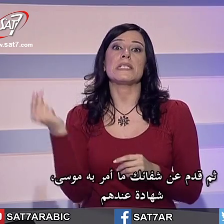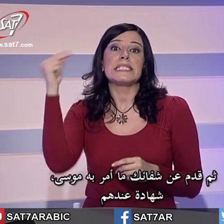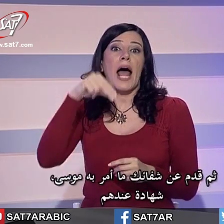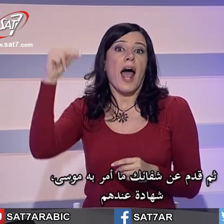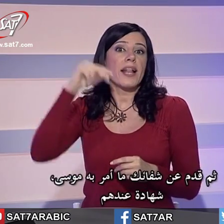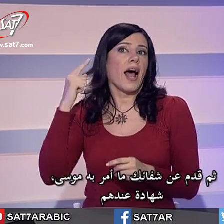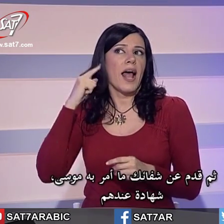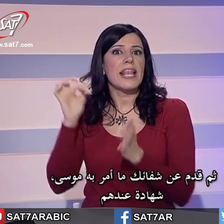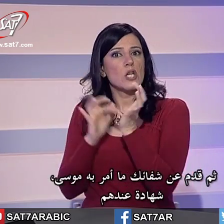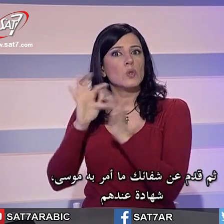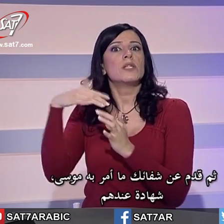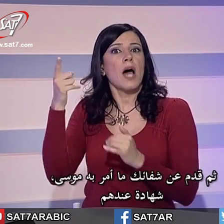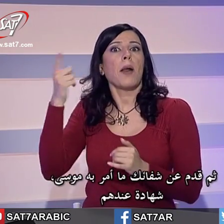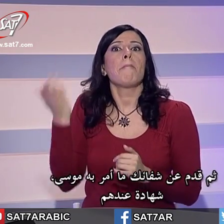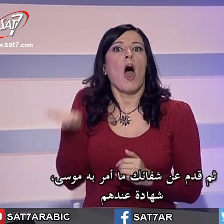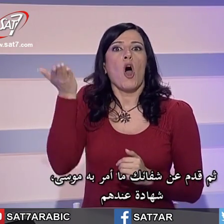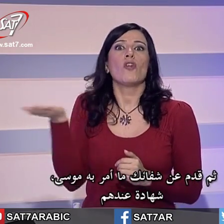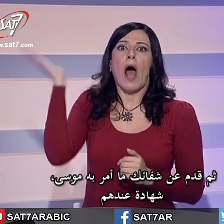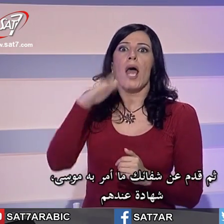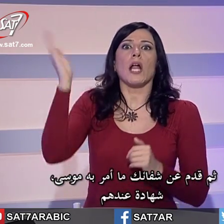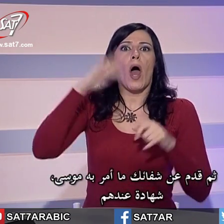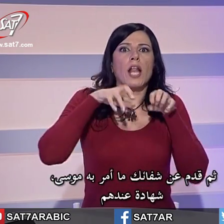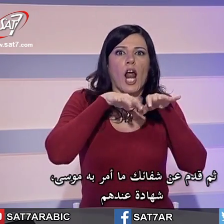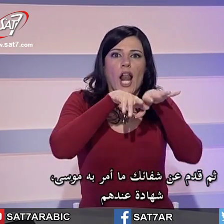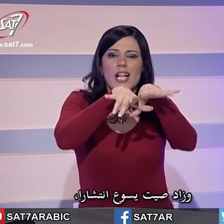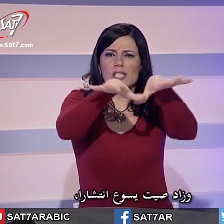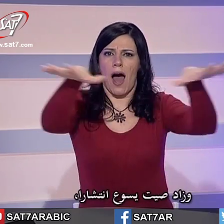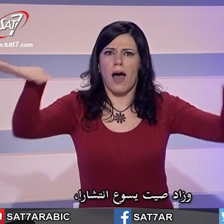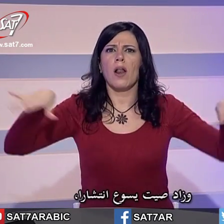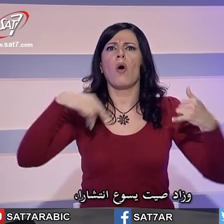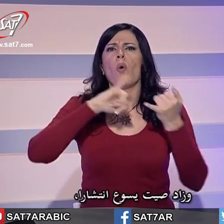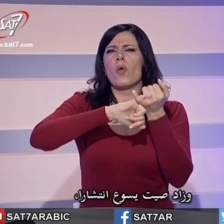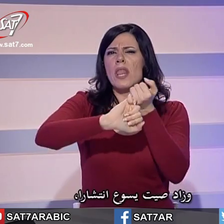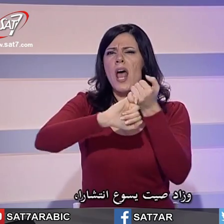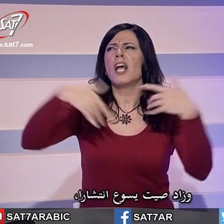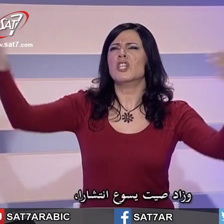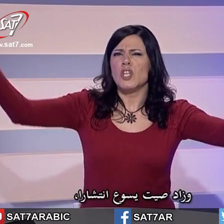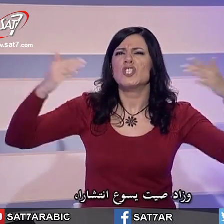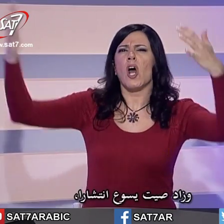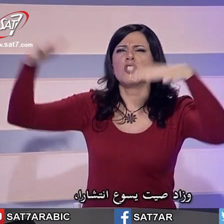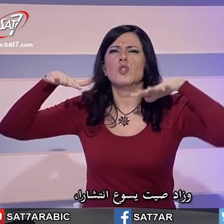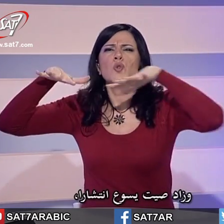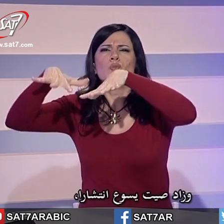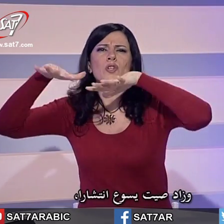وزاد صيط يسوع انتشارا فأقبلت إليه جمع كبيرة لتسمعه